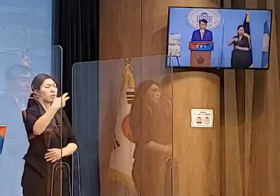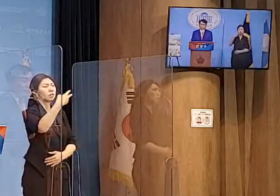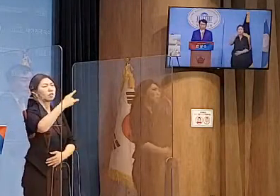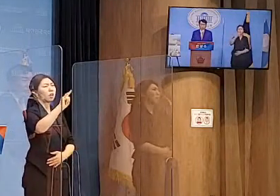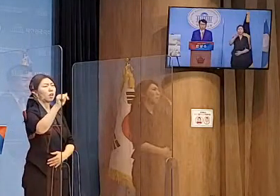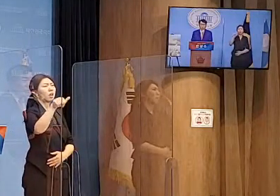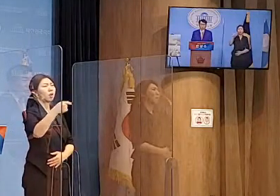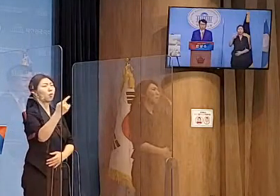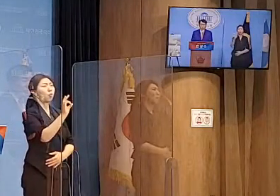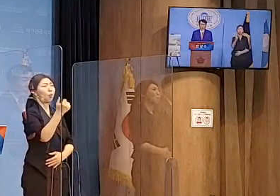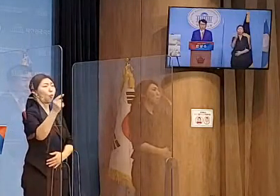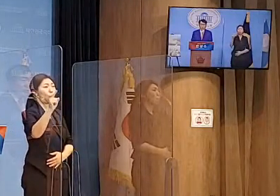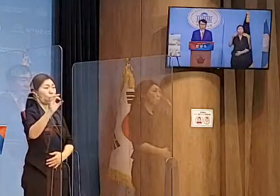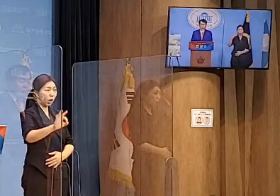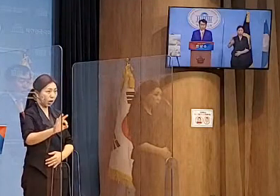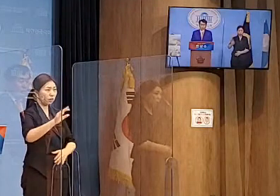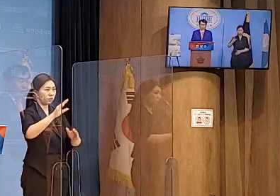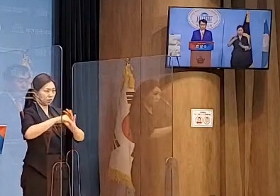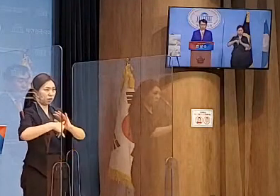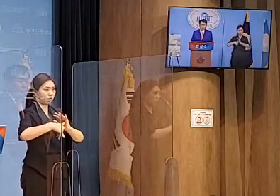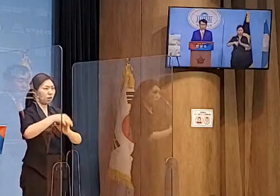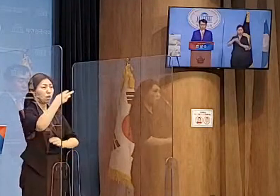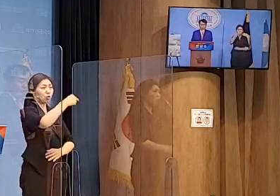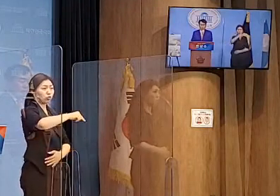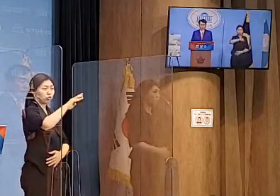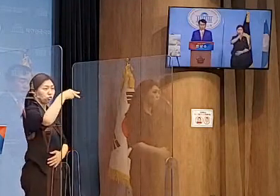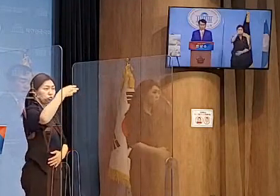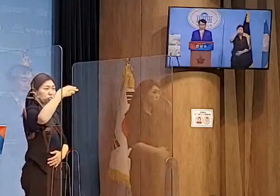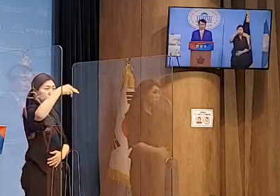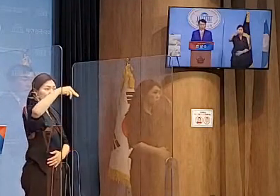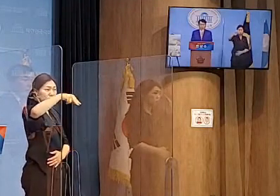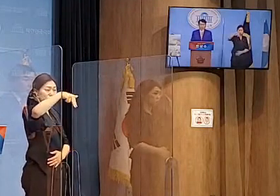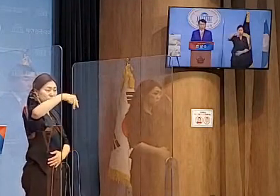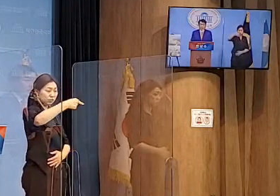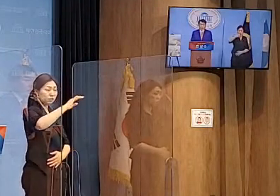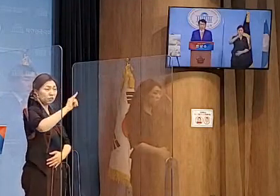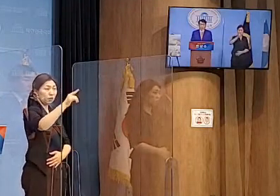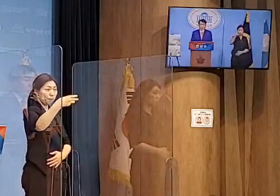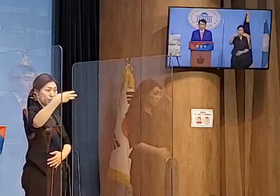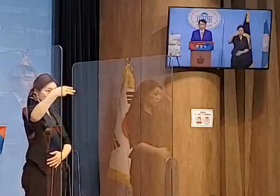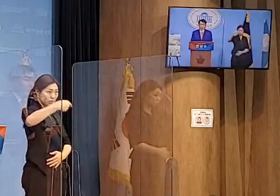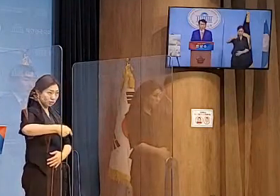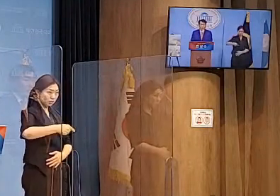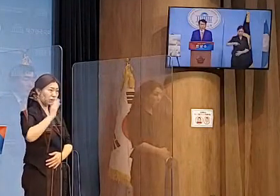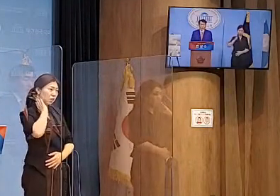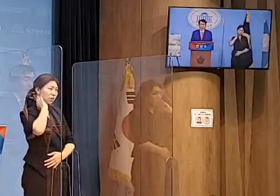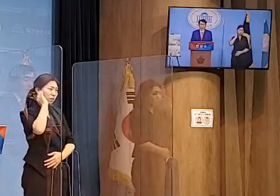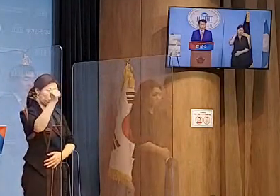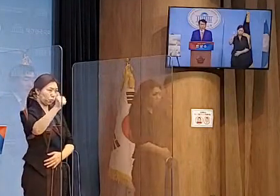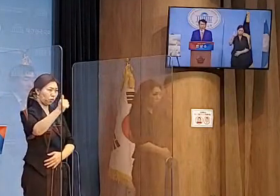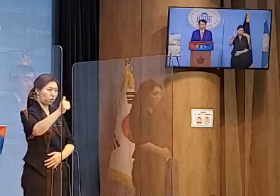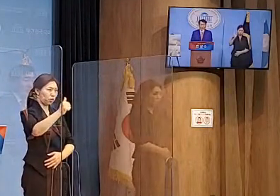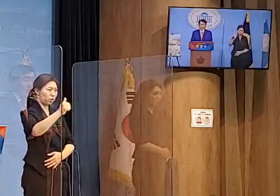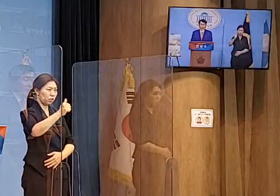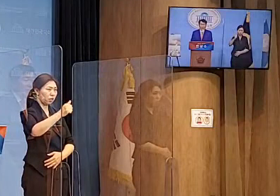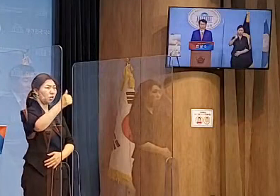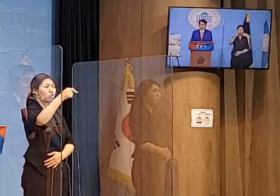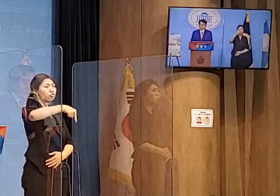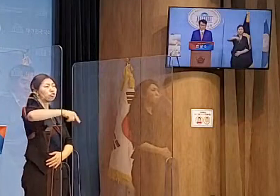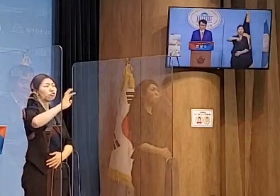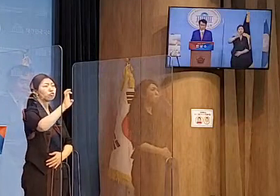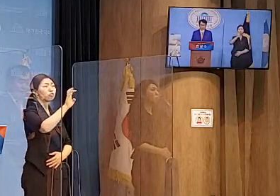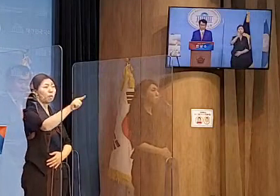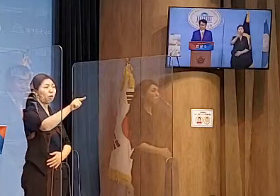루즈벨트 대통령이 후보 때 건설하여 경제 회복한 것과 같은 얘기가